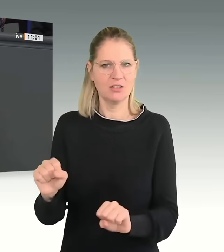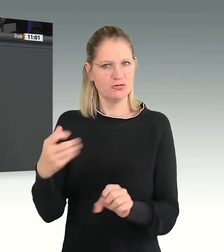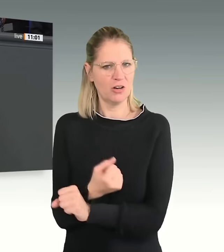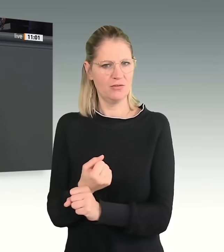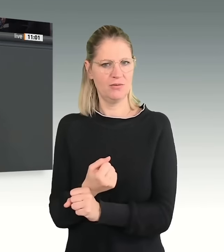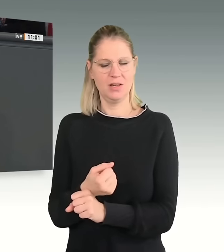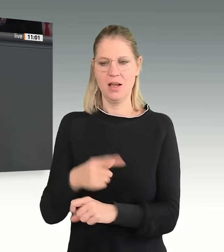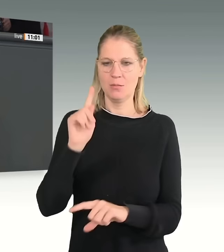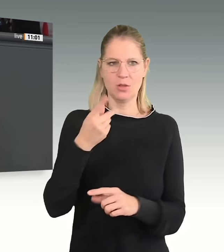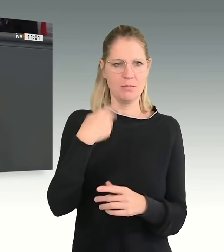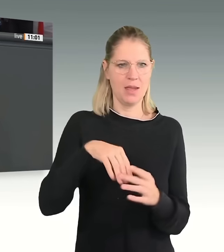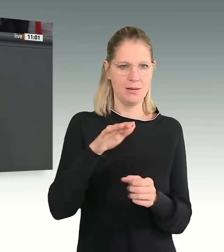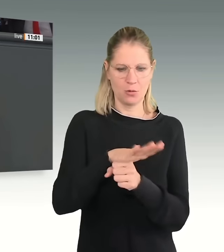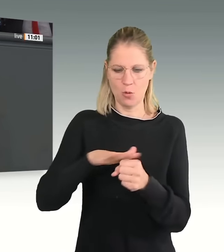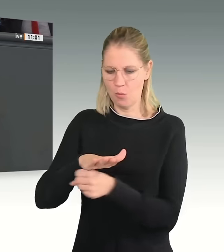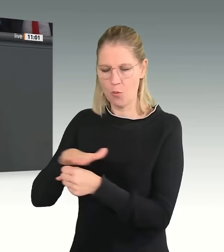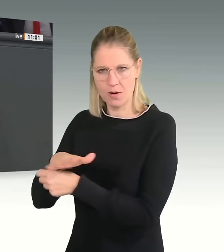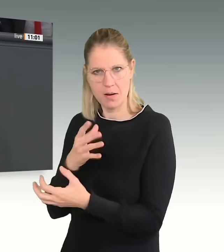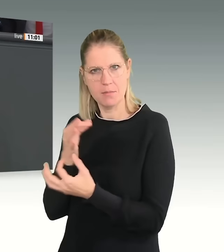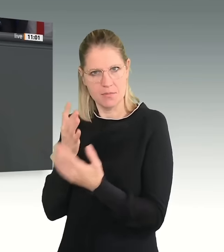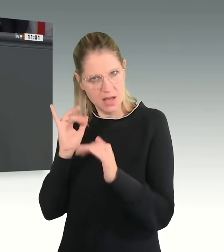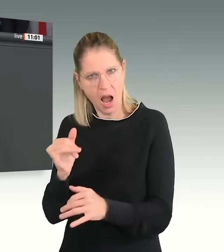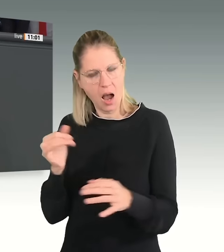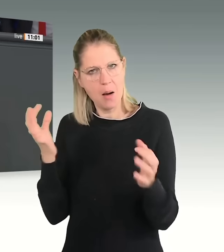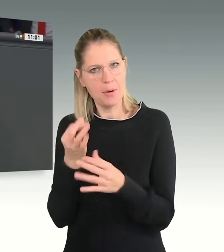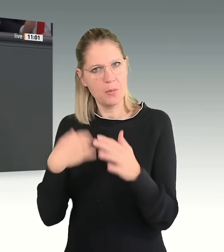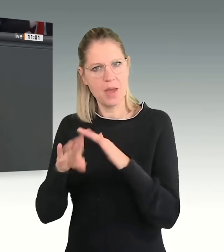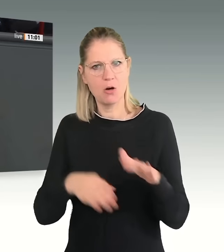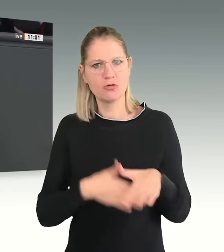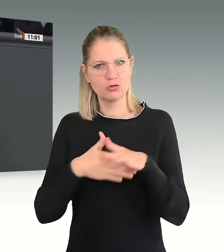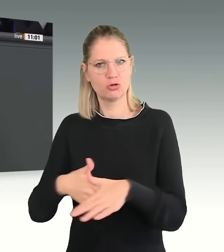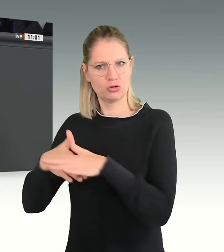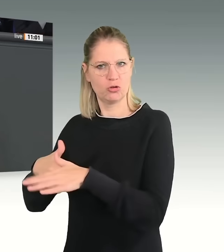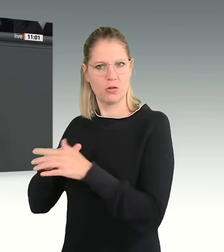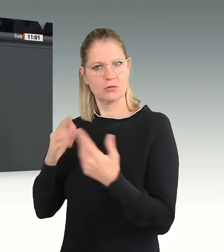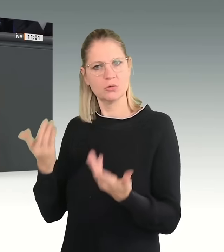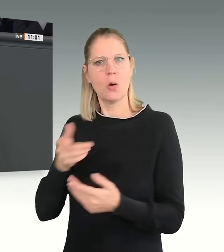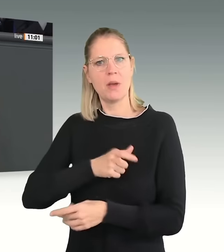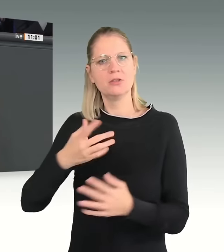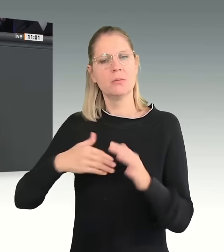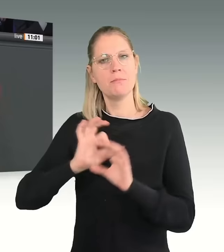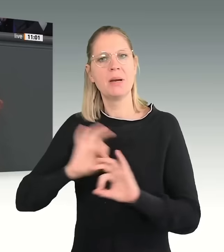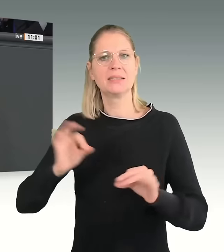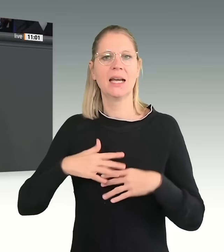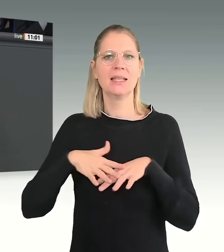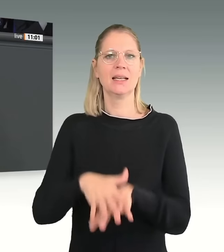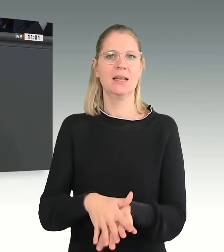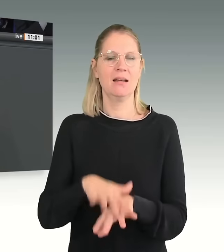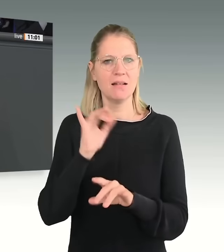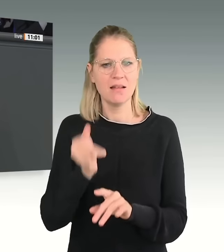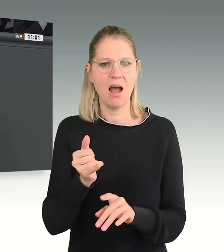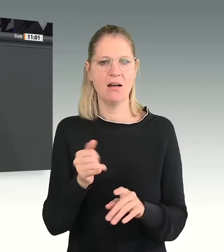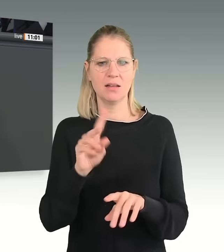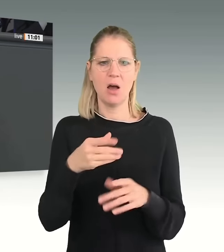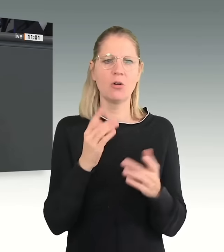Monaten. Die Kommunen brauchen mehr Unterstützung dafür, die Menschen hier ordentlich zu integrieren und ankommen zu lassen. Darüber haben wir auch schon mit den MPK